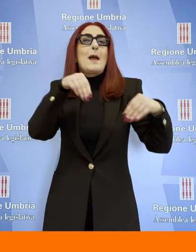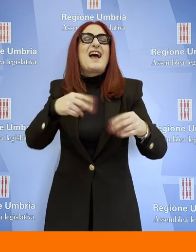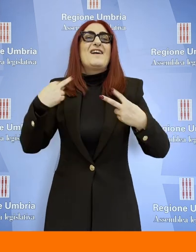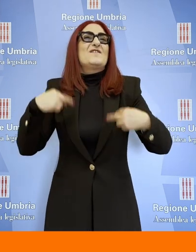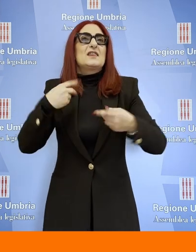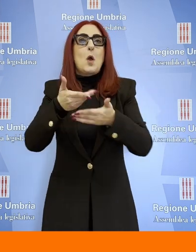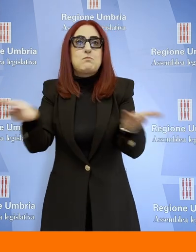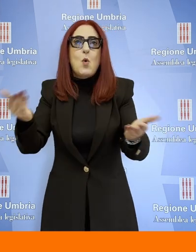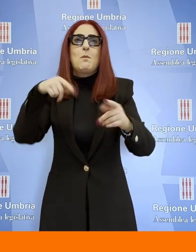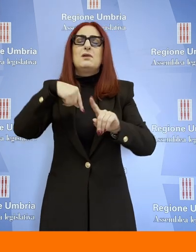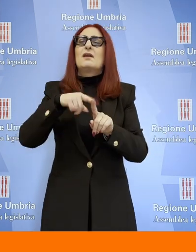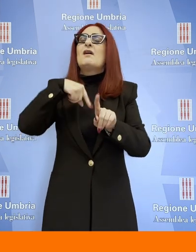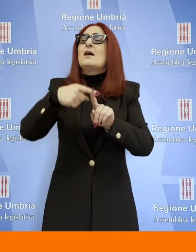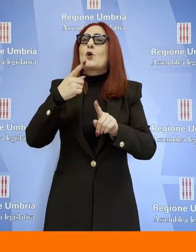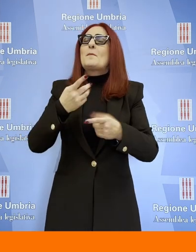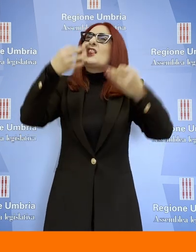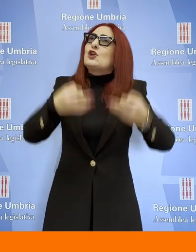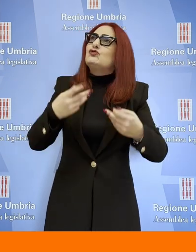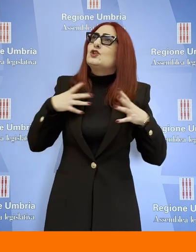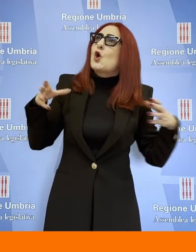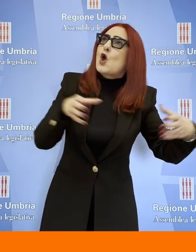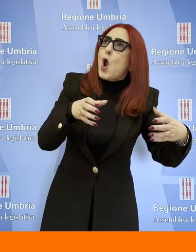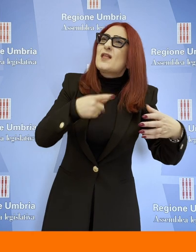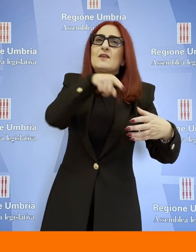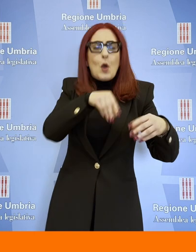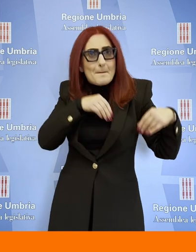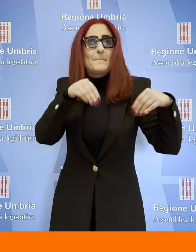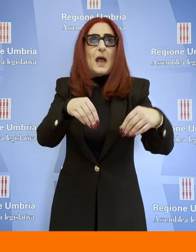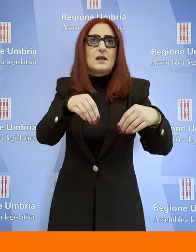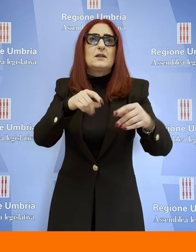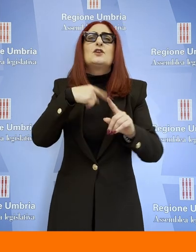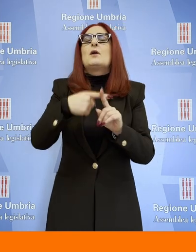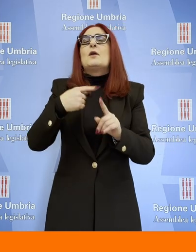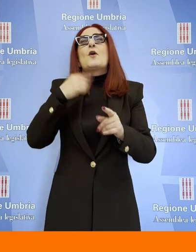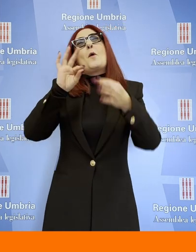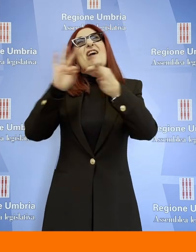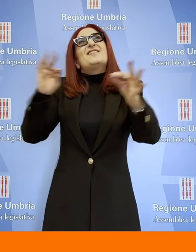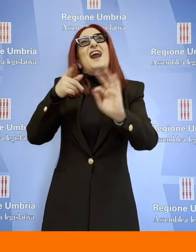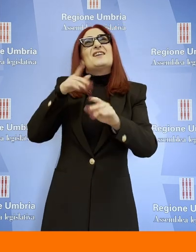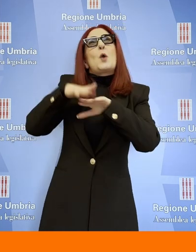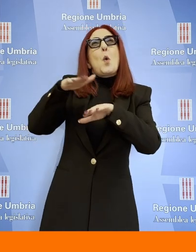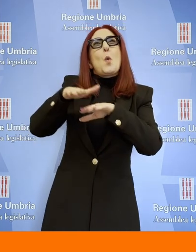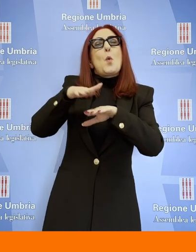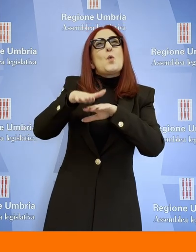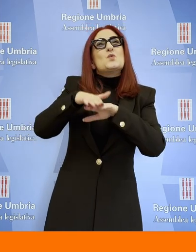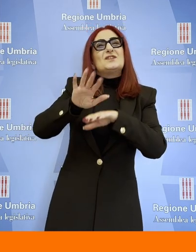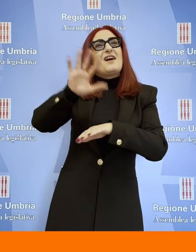per usare un'espressione usata da altri, le forme mediante le